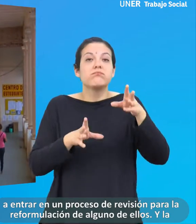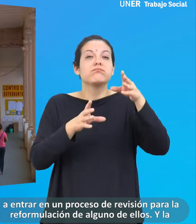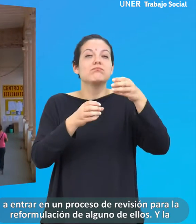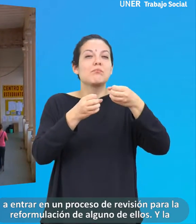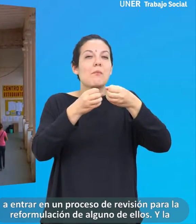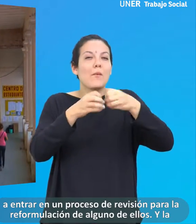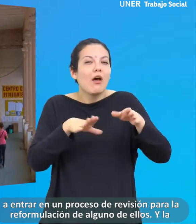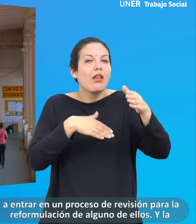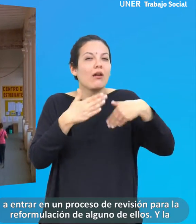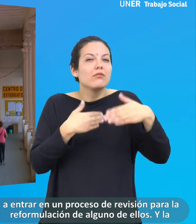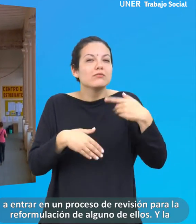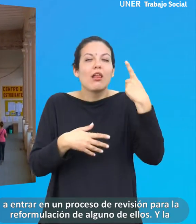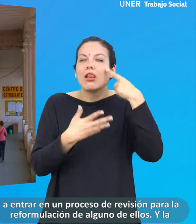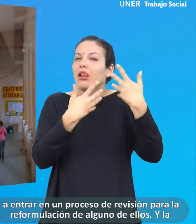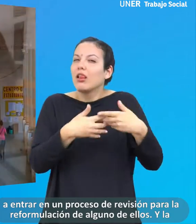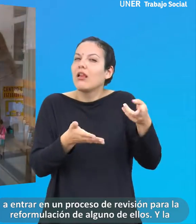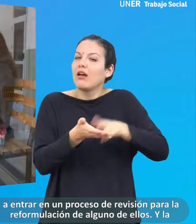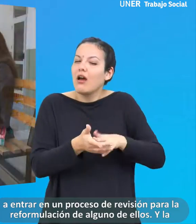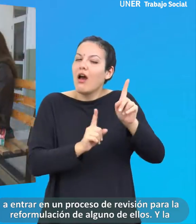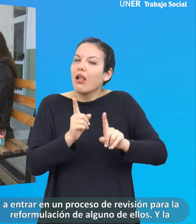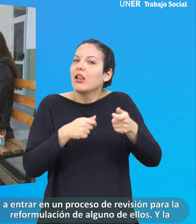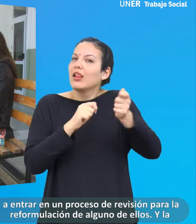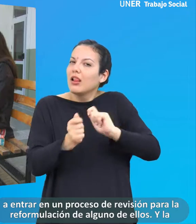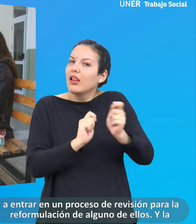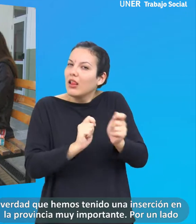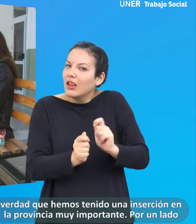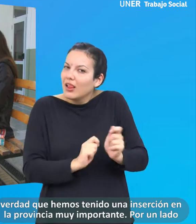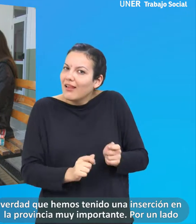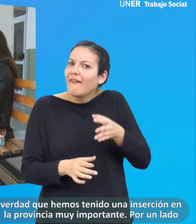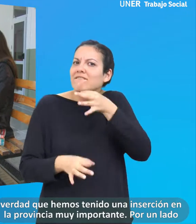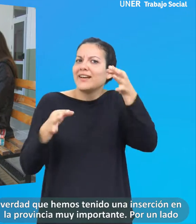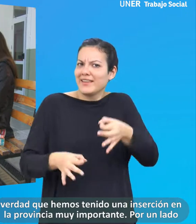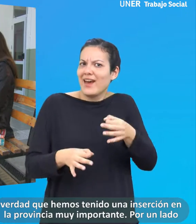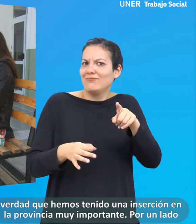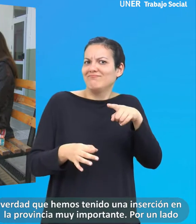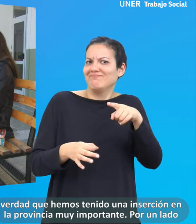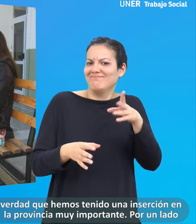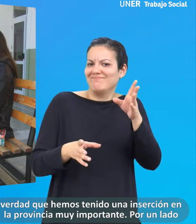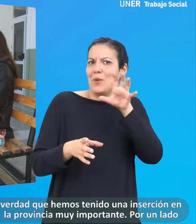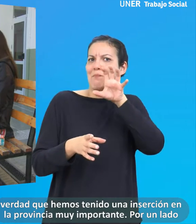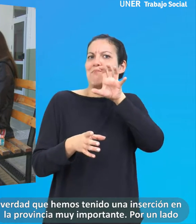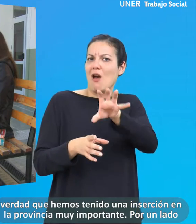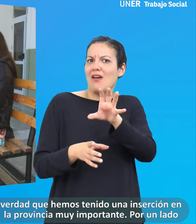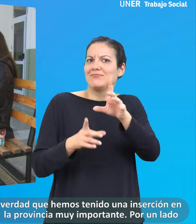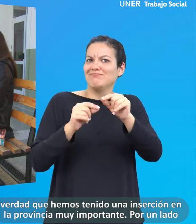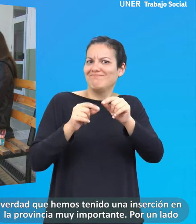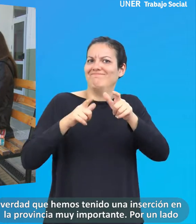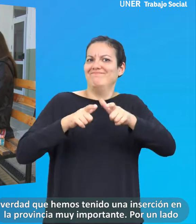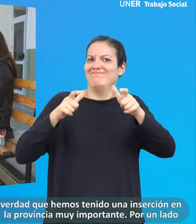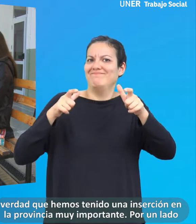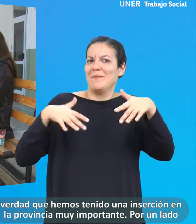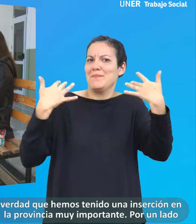proceso de revisión para la reformulación de algunos de ellos. La verdad es que hemos tenido una inserción en la provincia muy